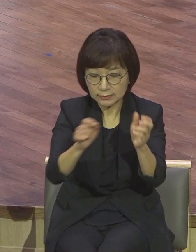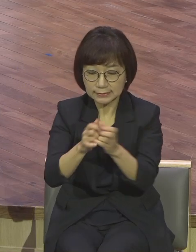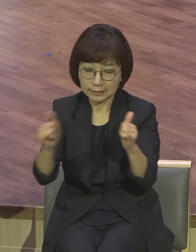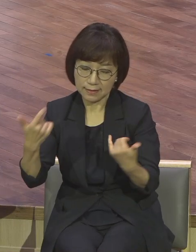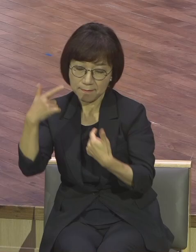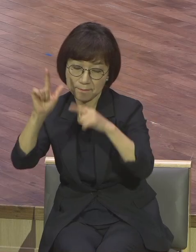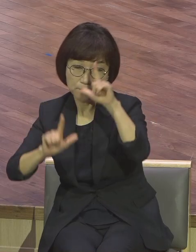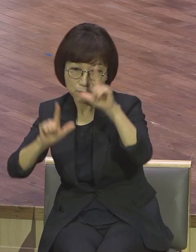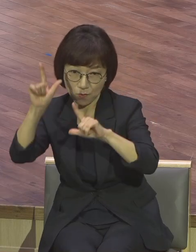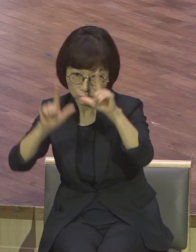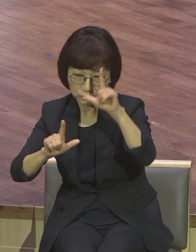땅에 오셨기 때문에